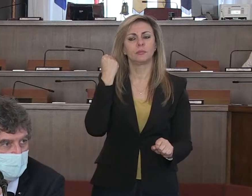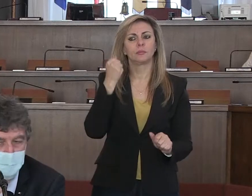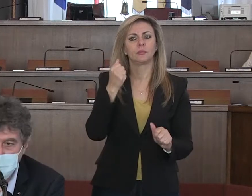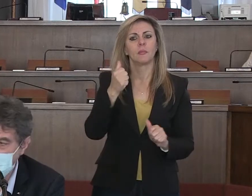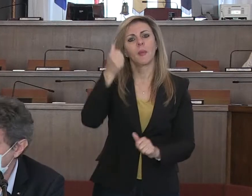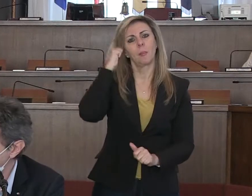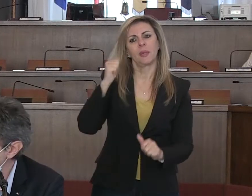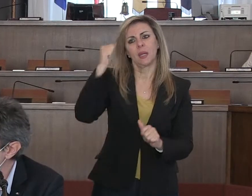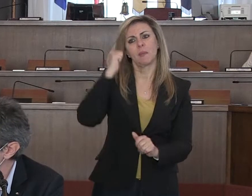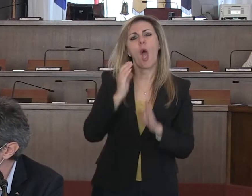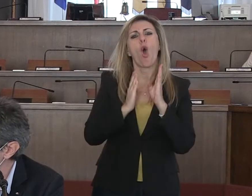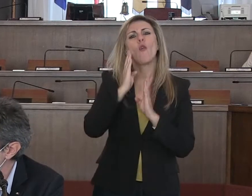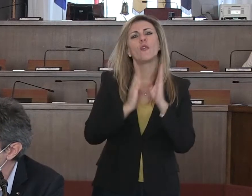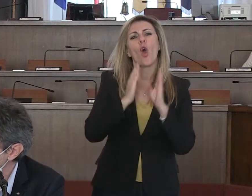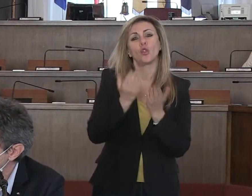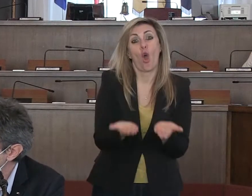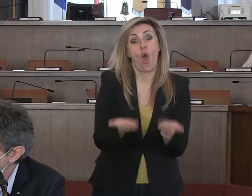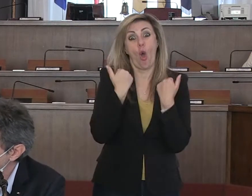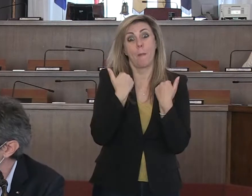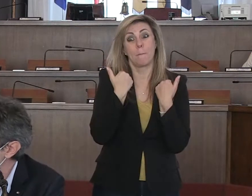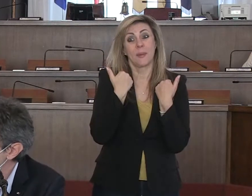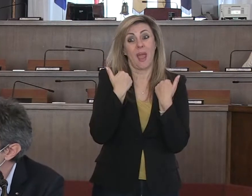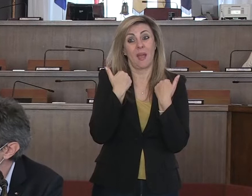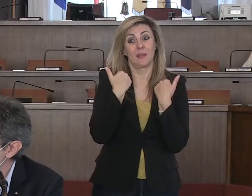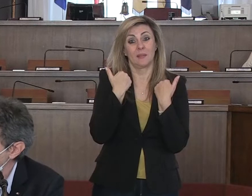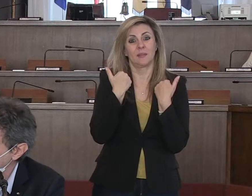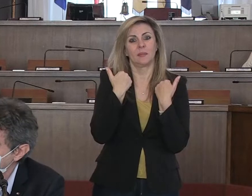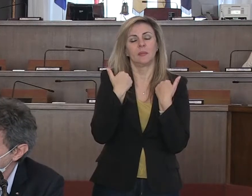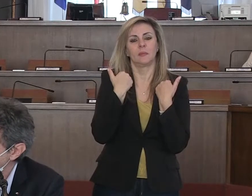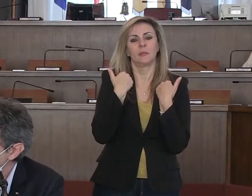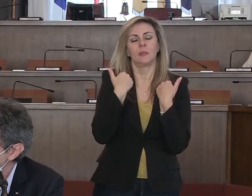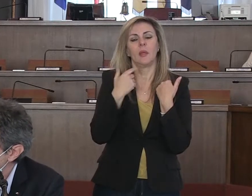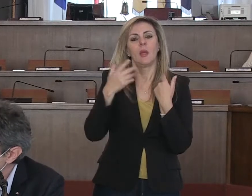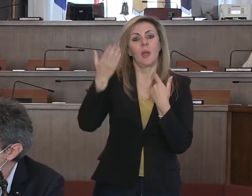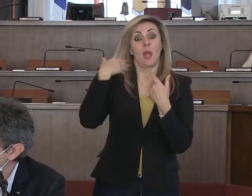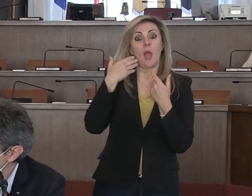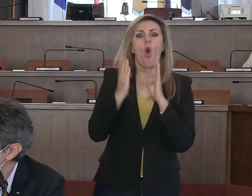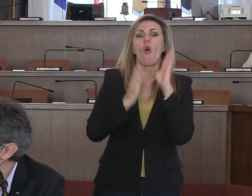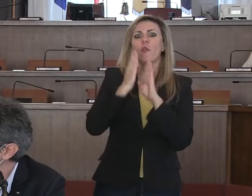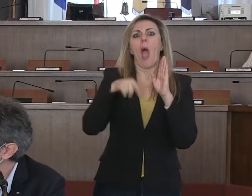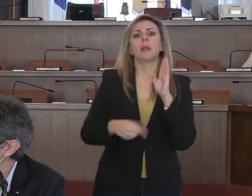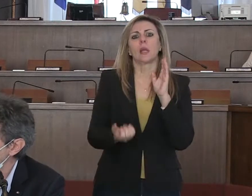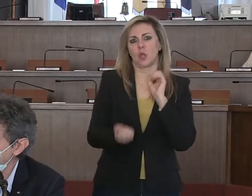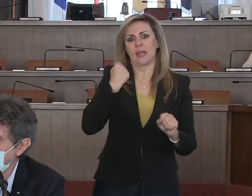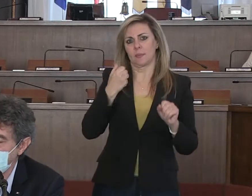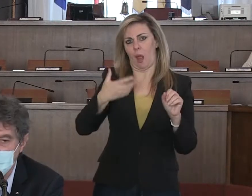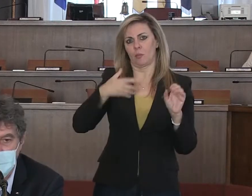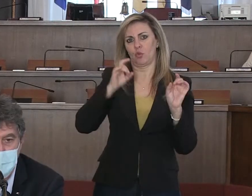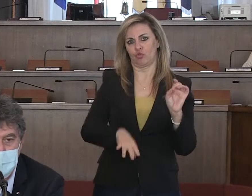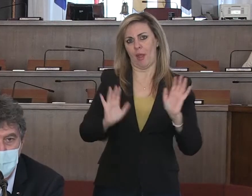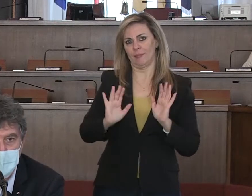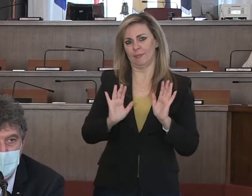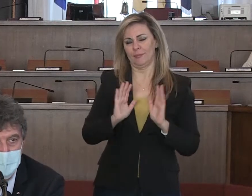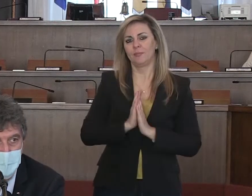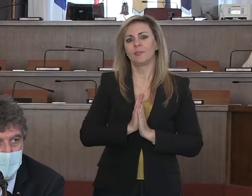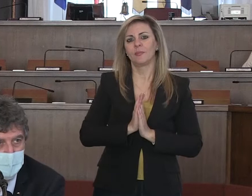modalità di acquisizione parcellizzata e quindi abbiamo la